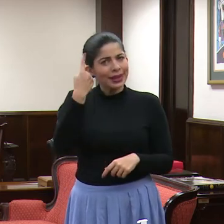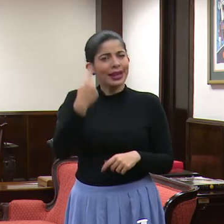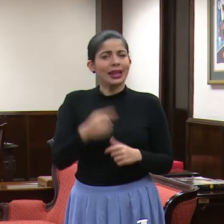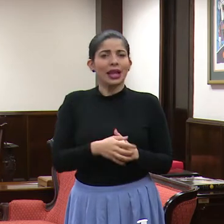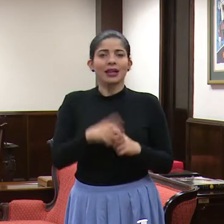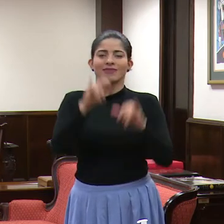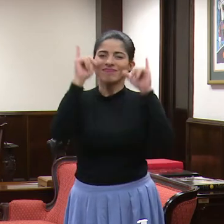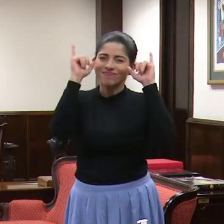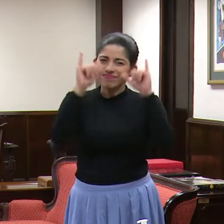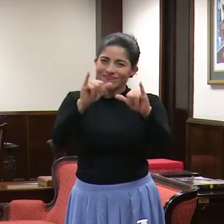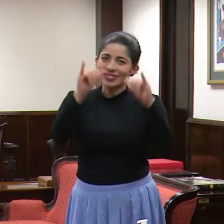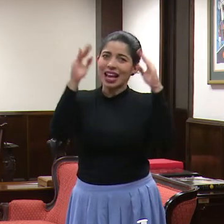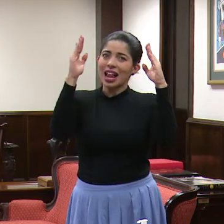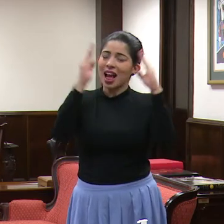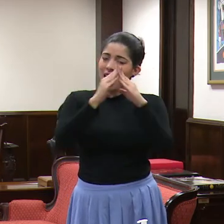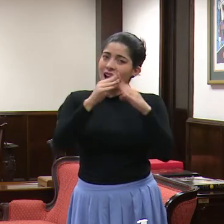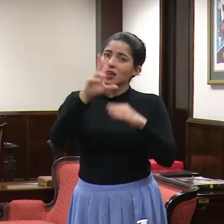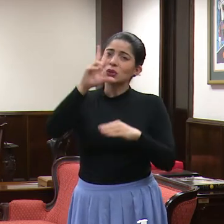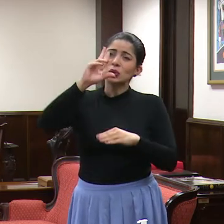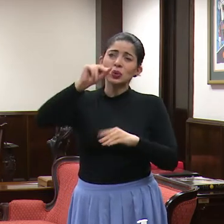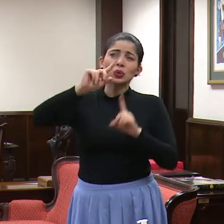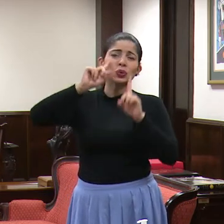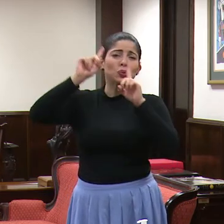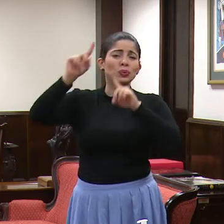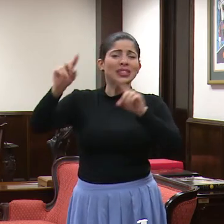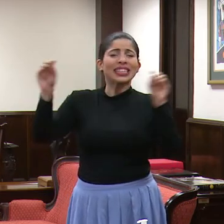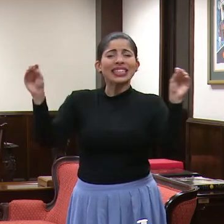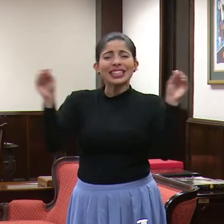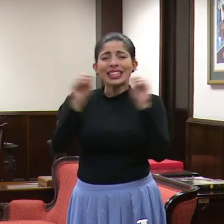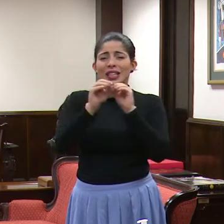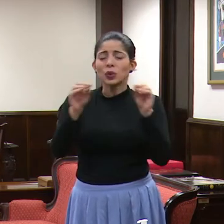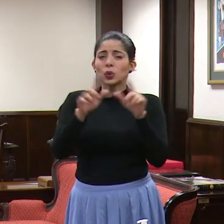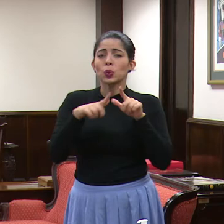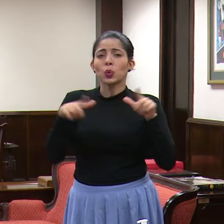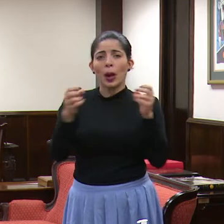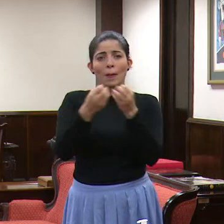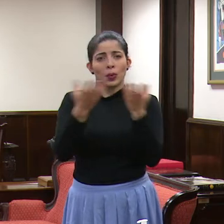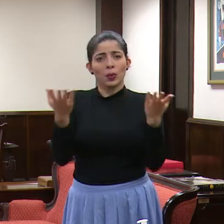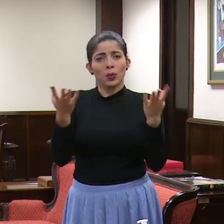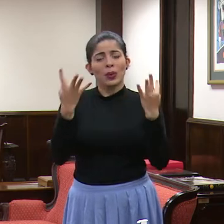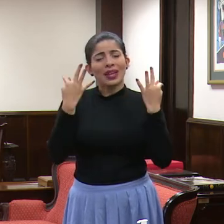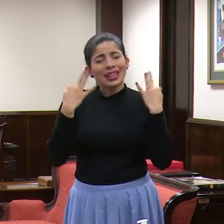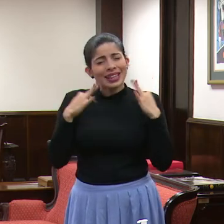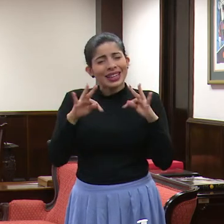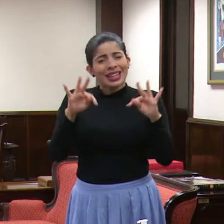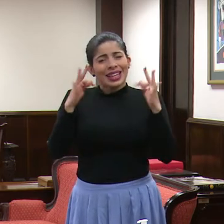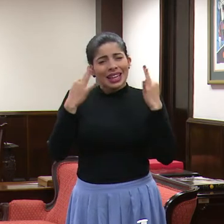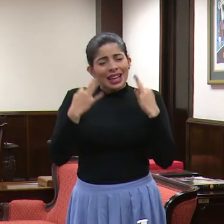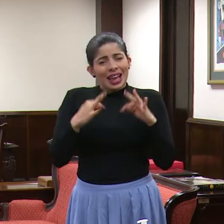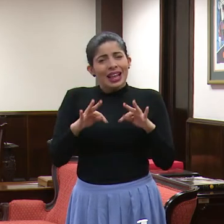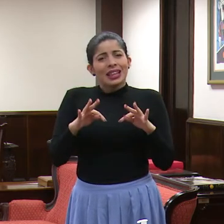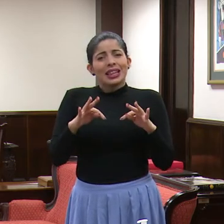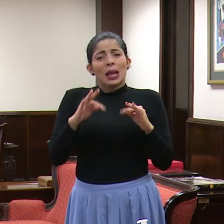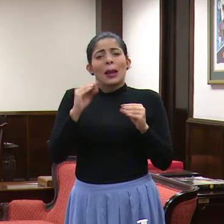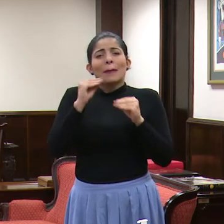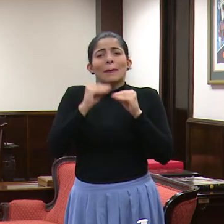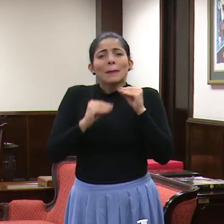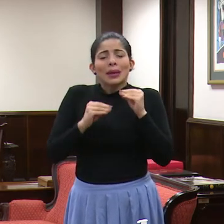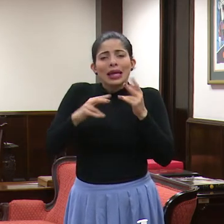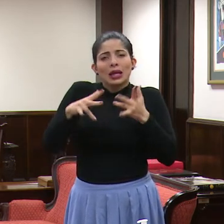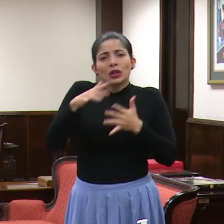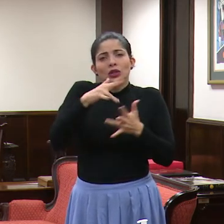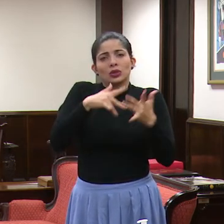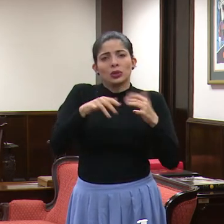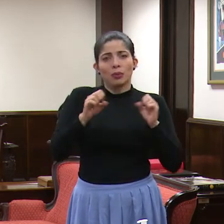quedémonos en casa, no vayamos a ningún lugar público, tratemos por todos los medios de tener la menos relación que